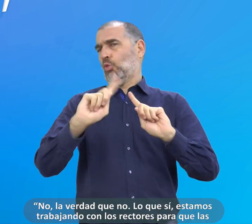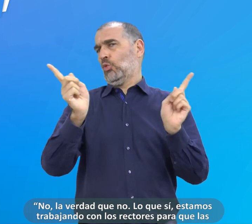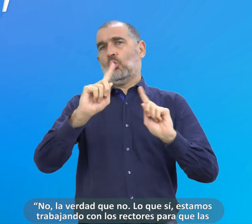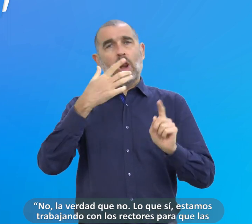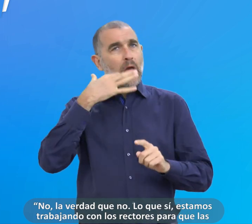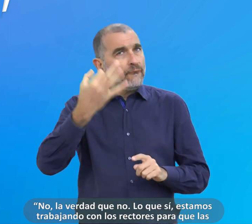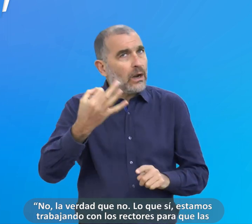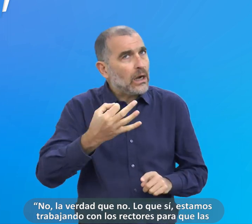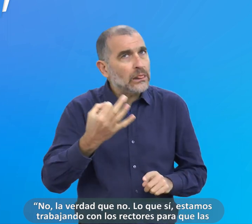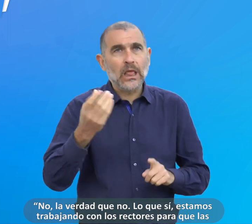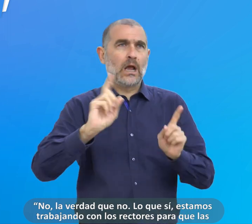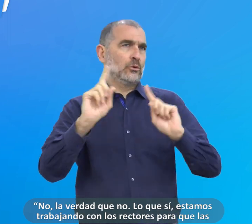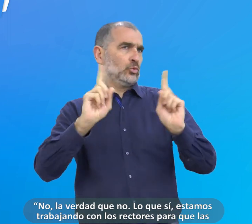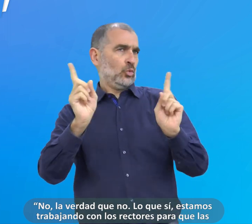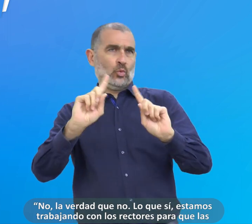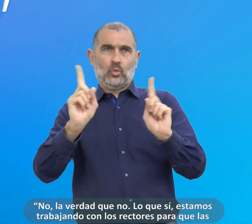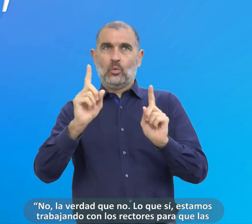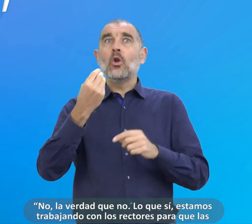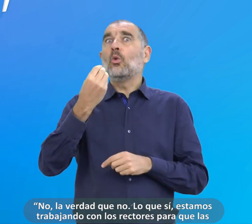respondió o no. La verdad que no.